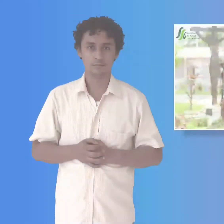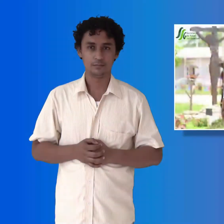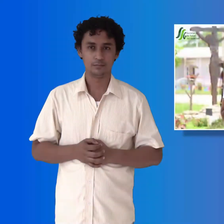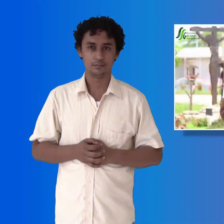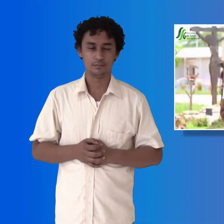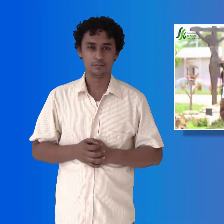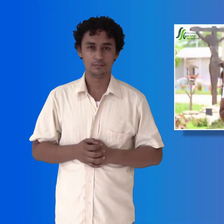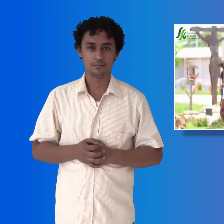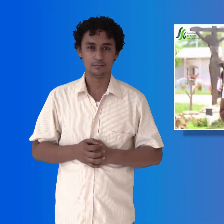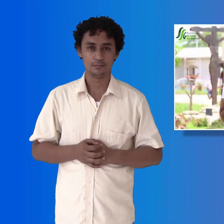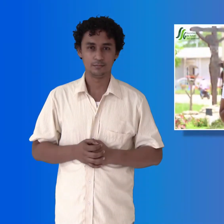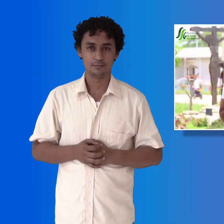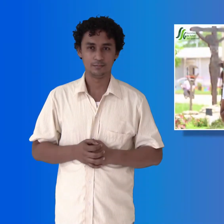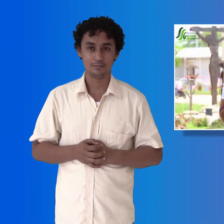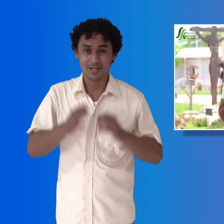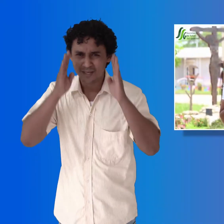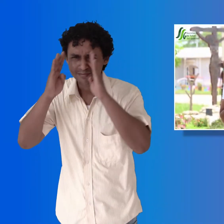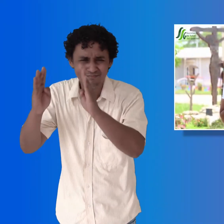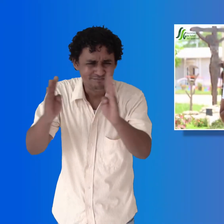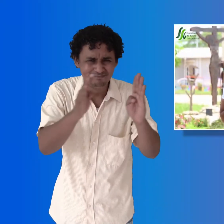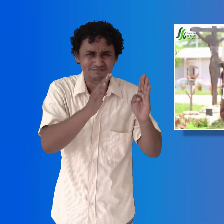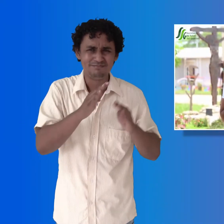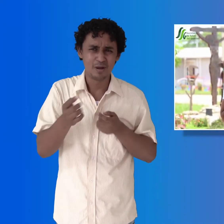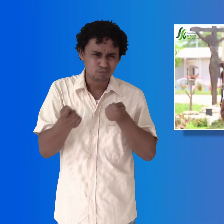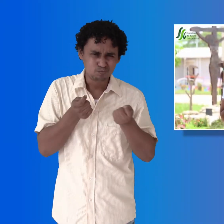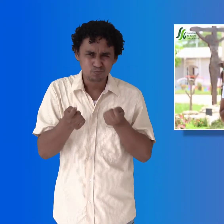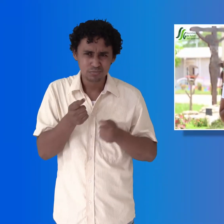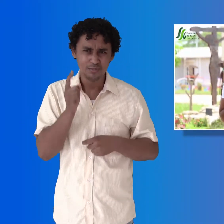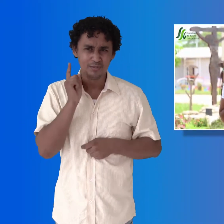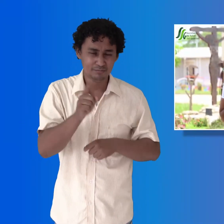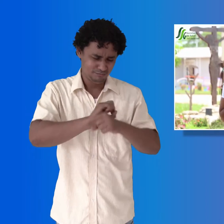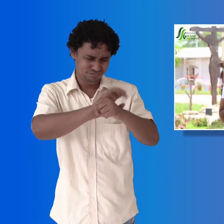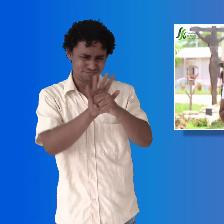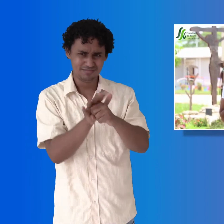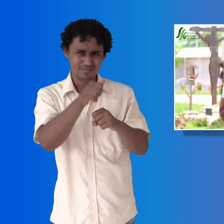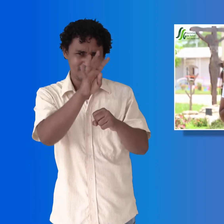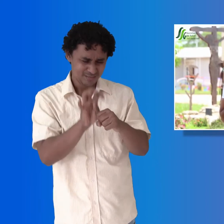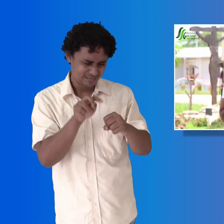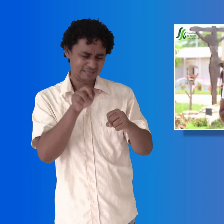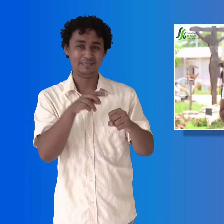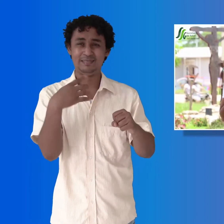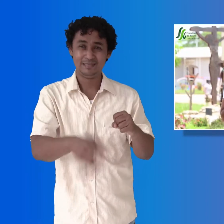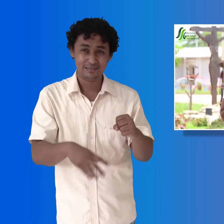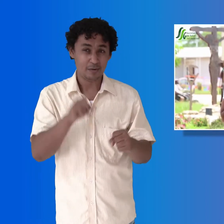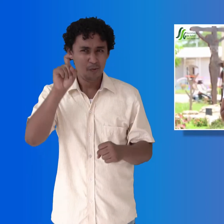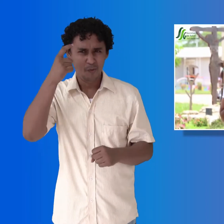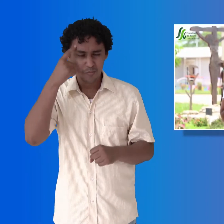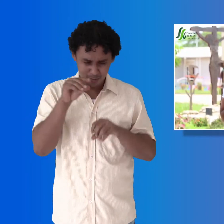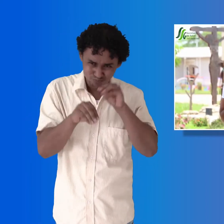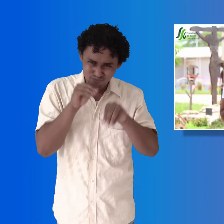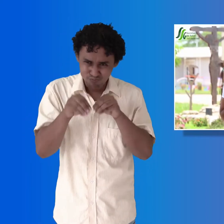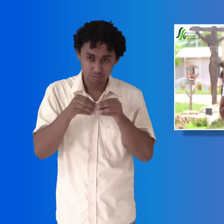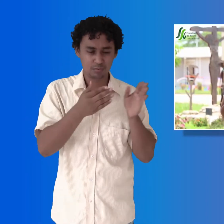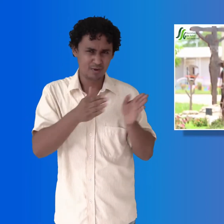Para atender la contingencia que se pueda presentar por el COVID-19, el departamento elaboró el plan de expansión hospitalaria para la S